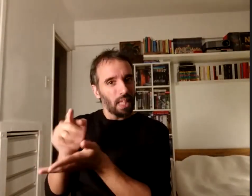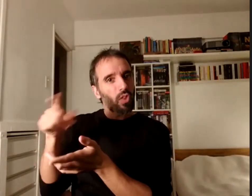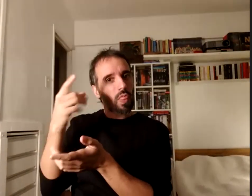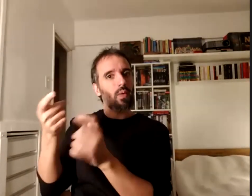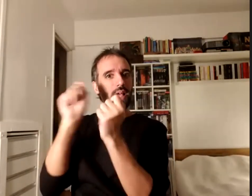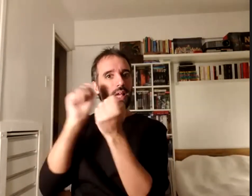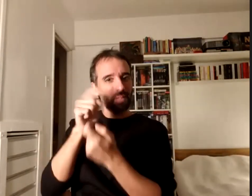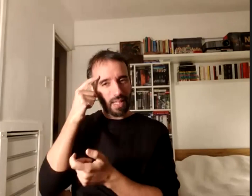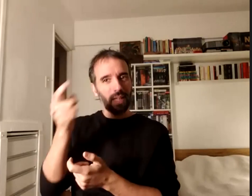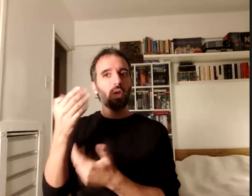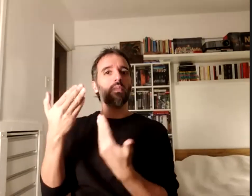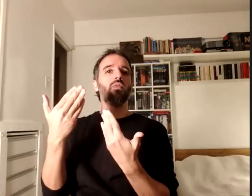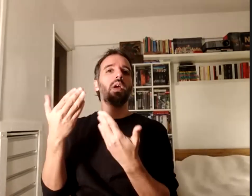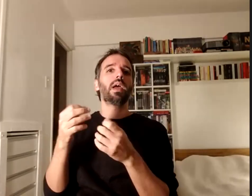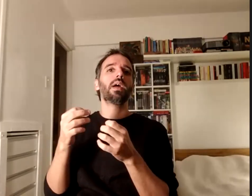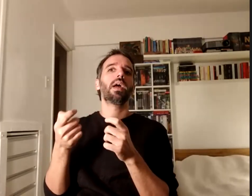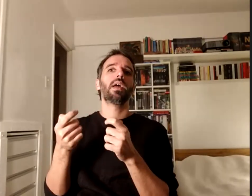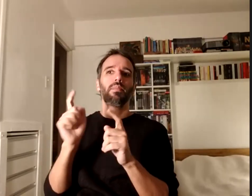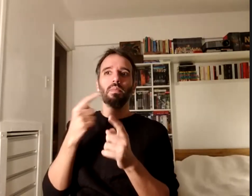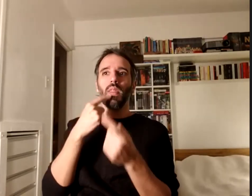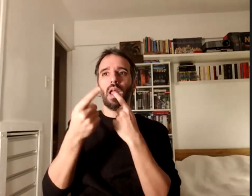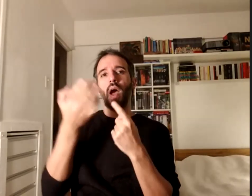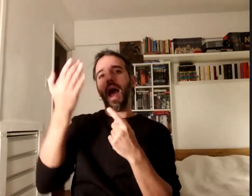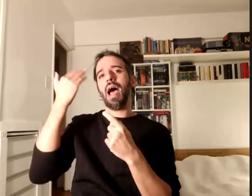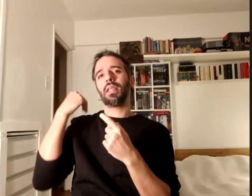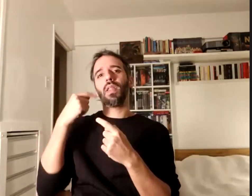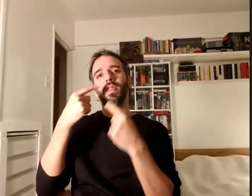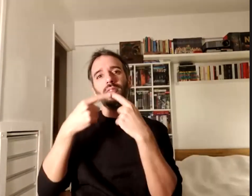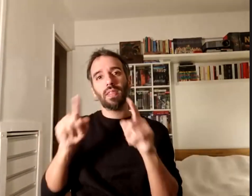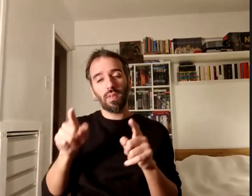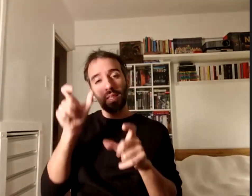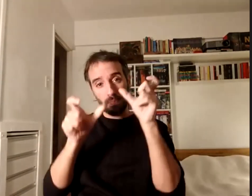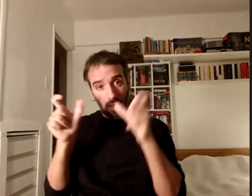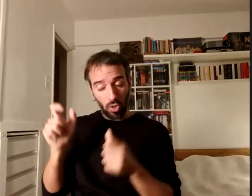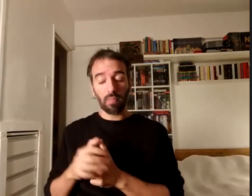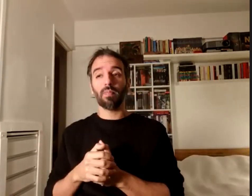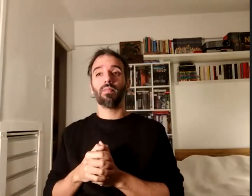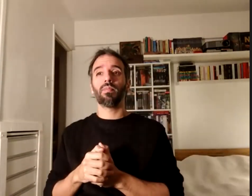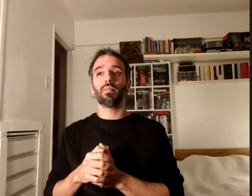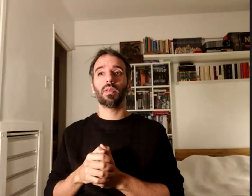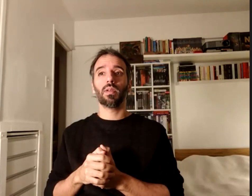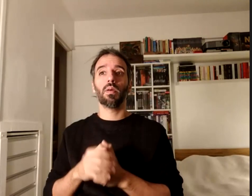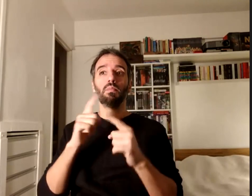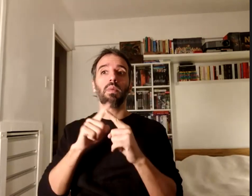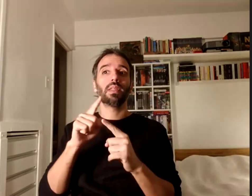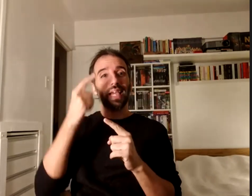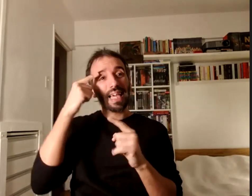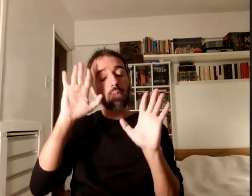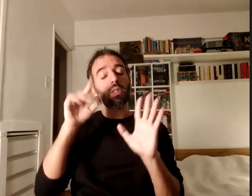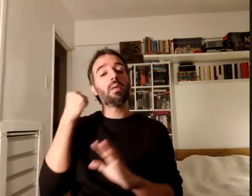dialogando anterior con las diferentes participaciones y por esto creemos que es importante que los estudios desde las ciencias